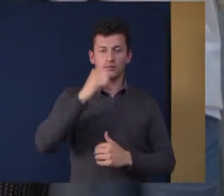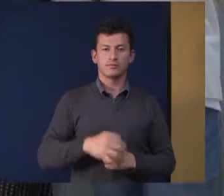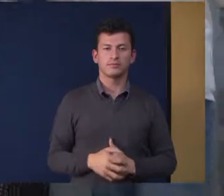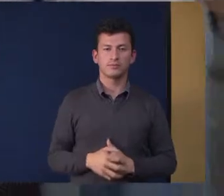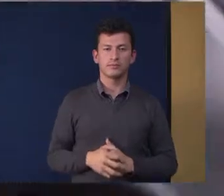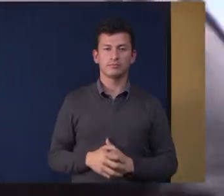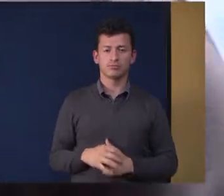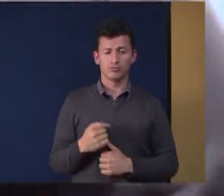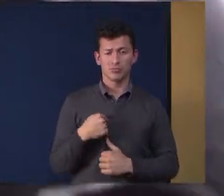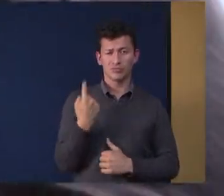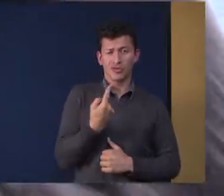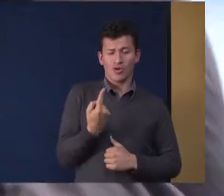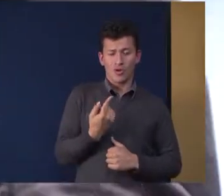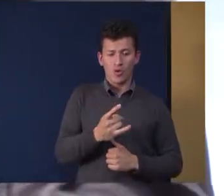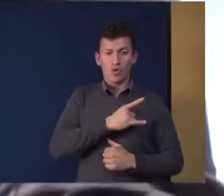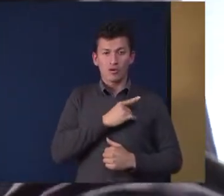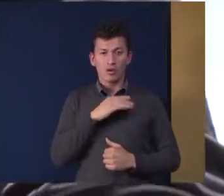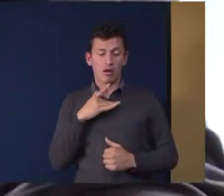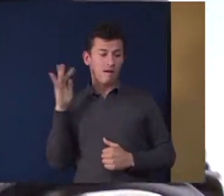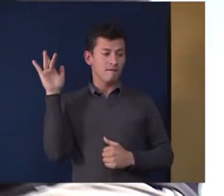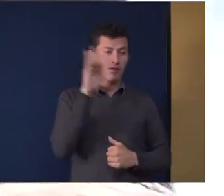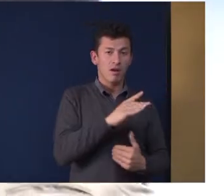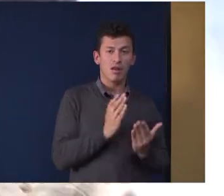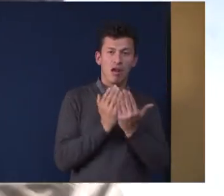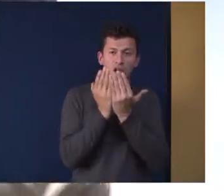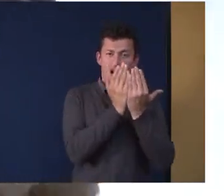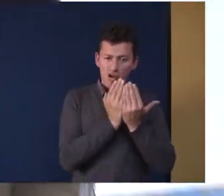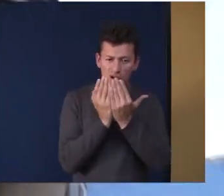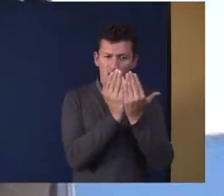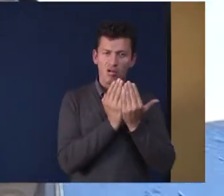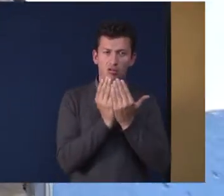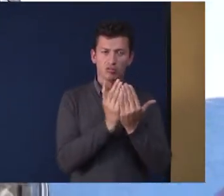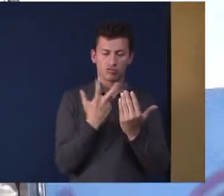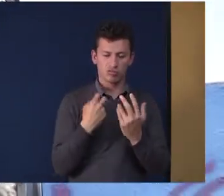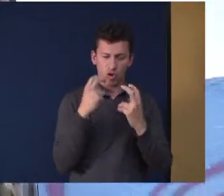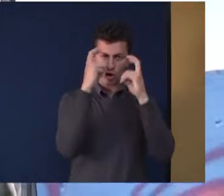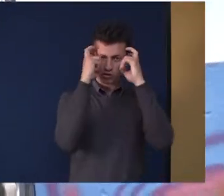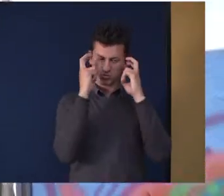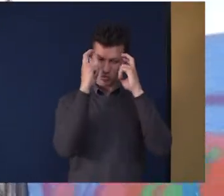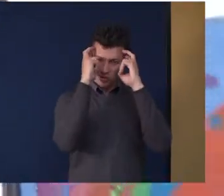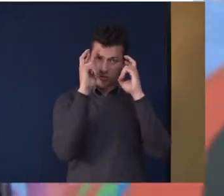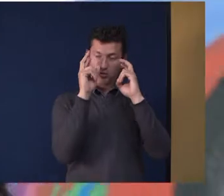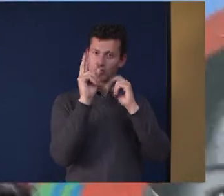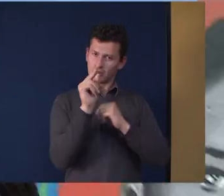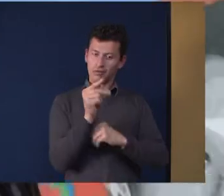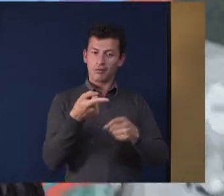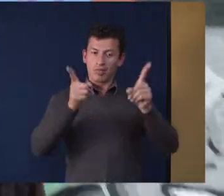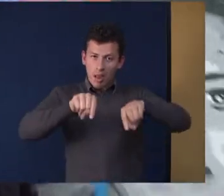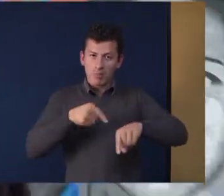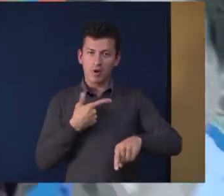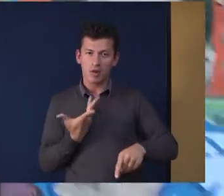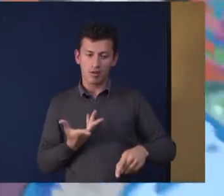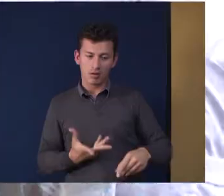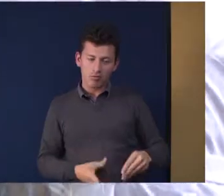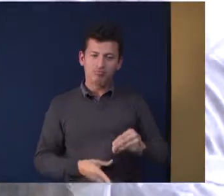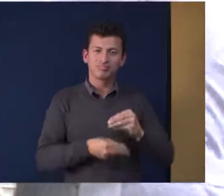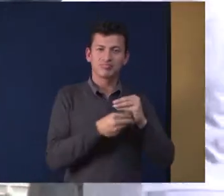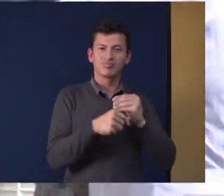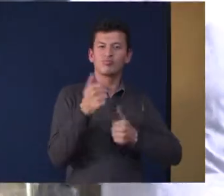venir a estudiar y pues nutrirse de conocimiento Es también para cuidarla, es también para respetarla y hacer de ella un espacio más óptimo para